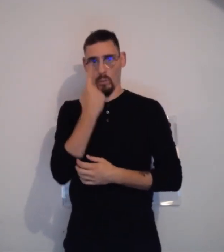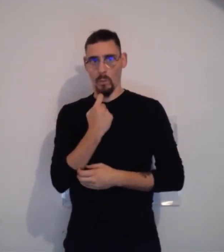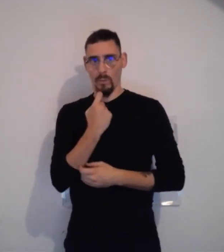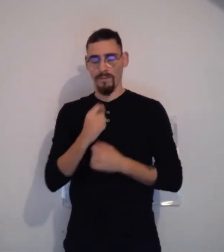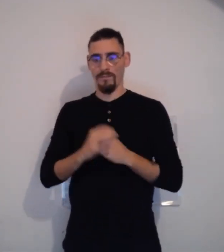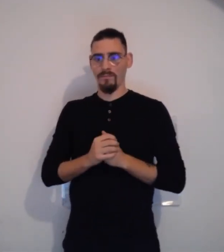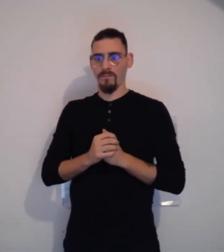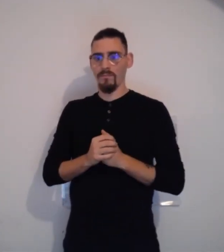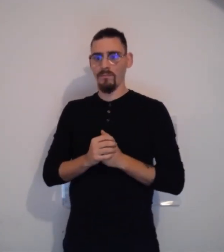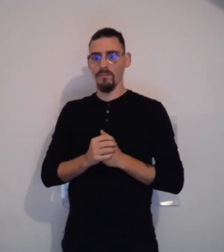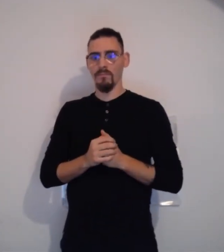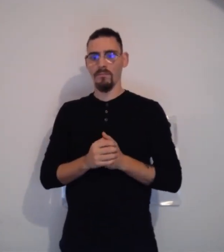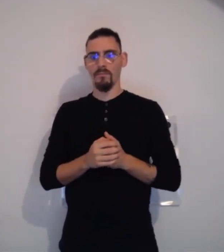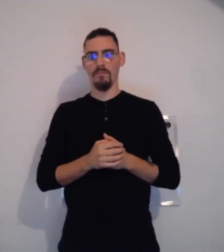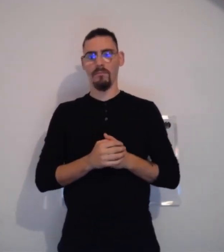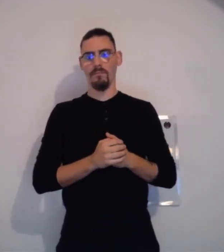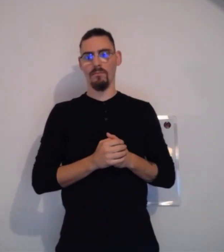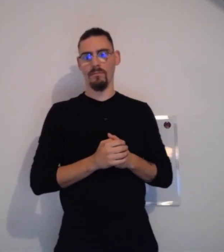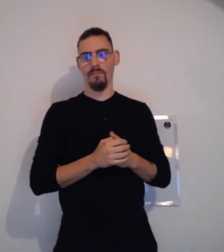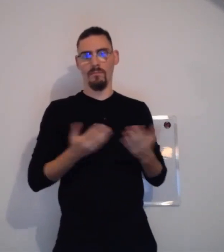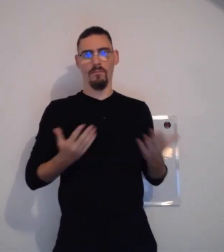Eh bien, c'est vrai que c'est quand même une très bonne question.